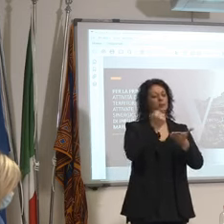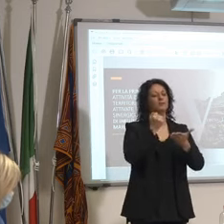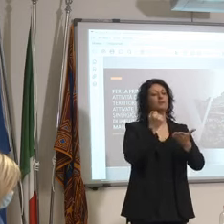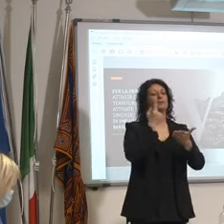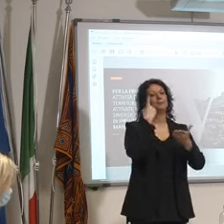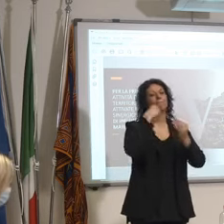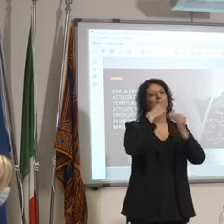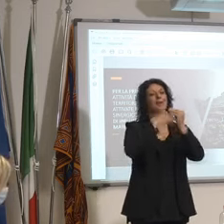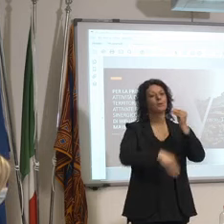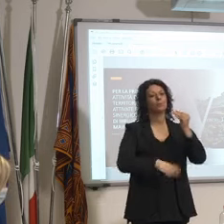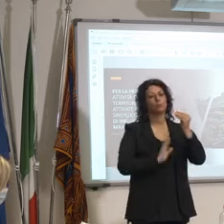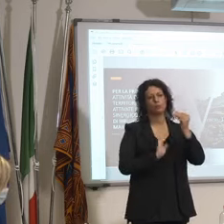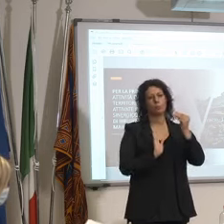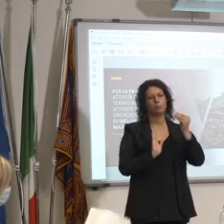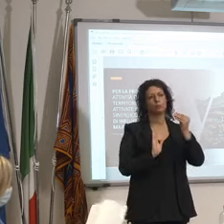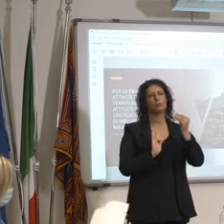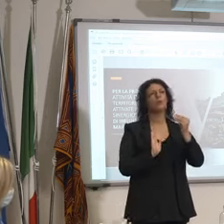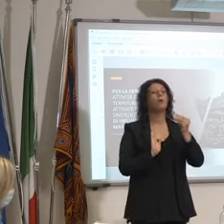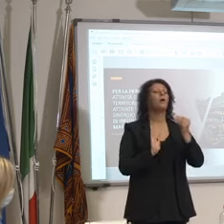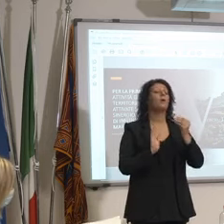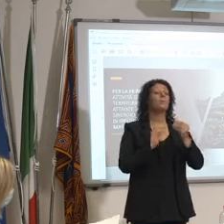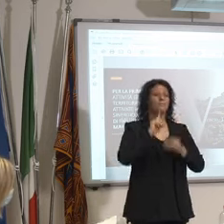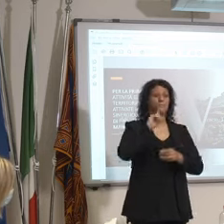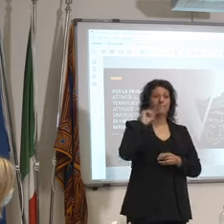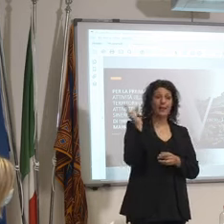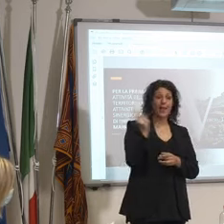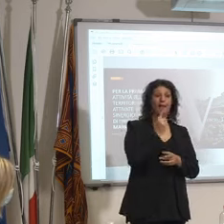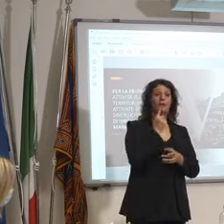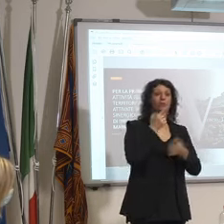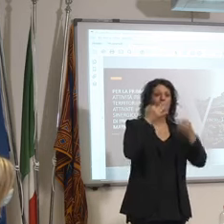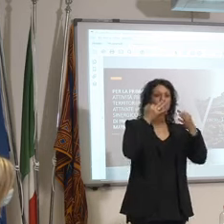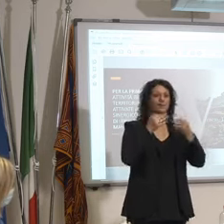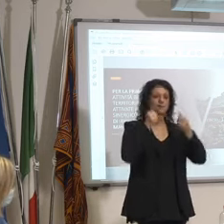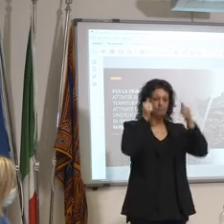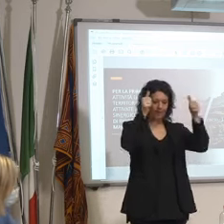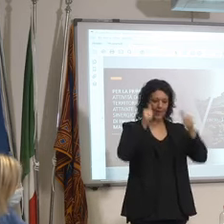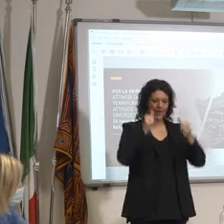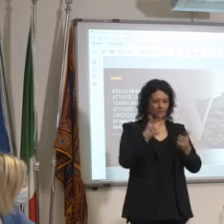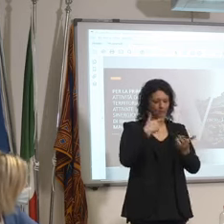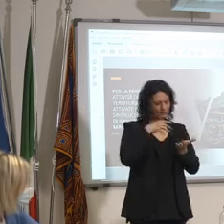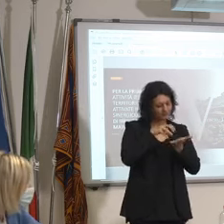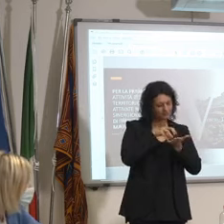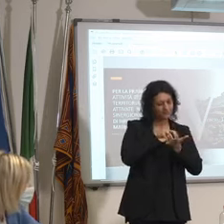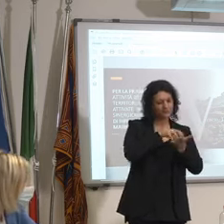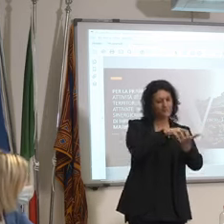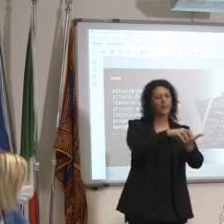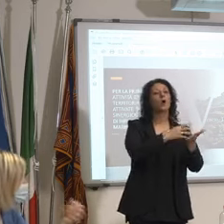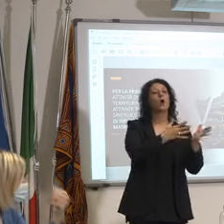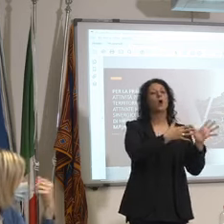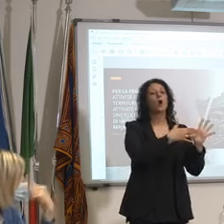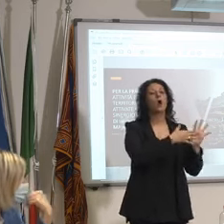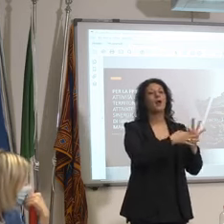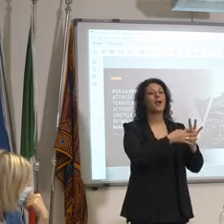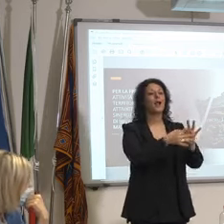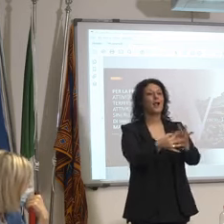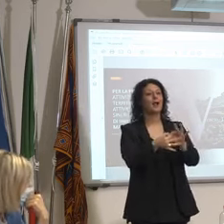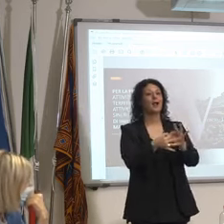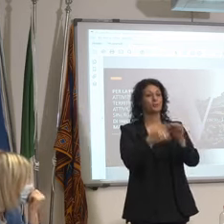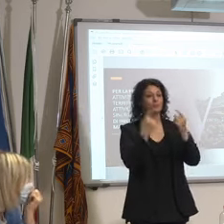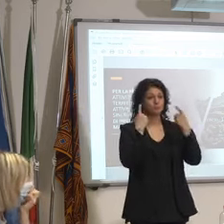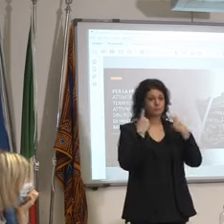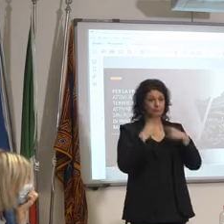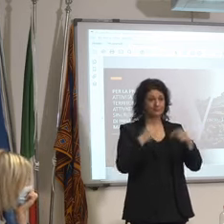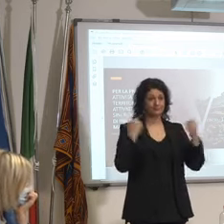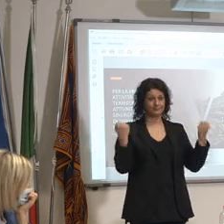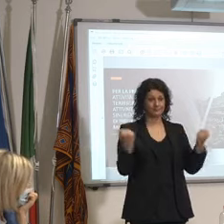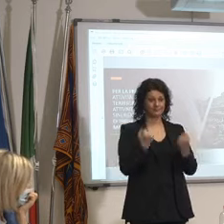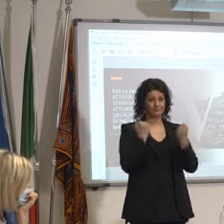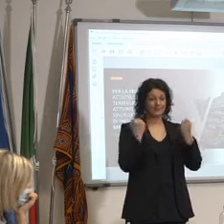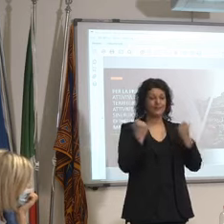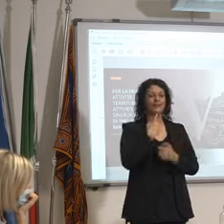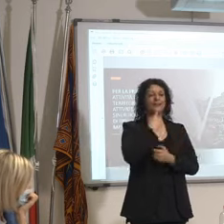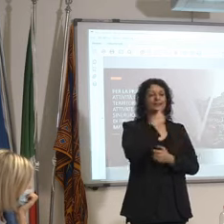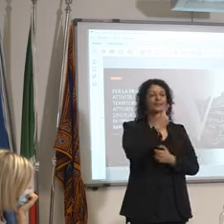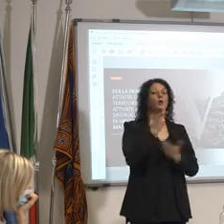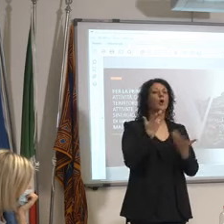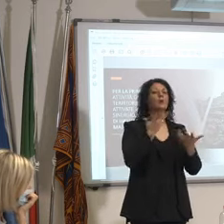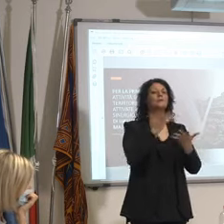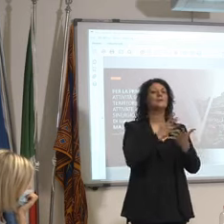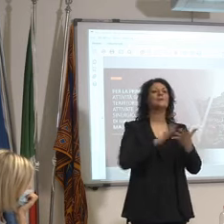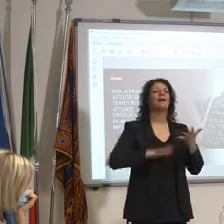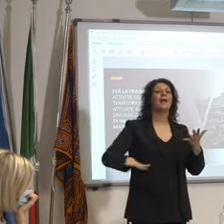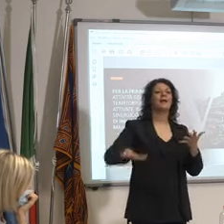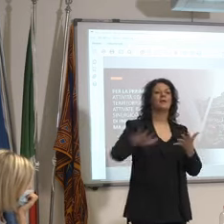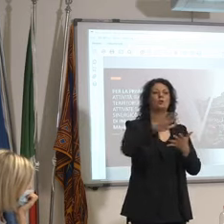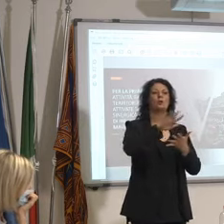nulla ma è meglio che invece li mettiamo su questa cosa qua e diciamo al territorio creami il prodotto sul